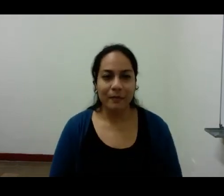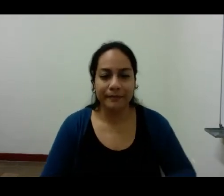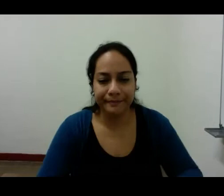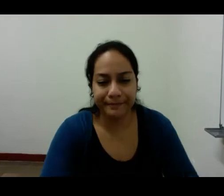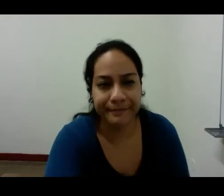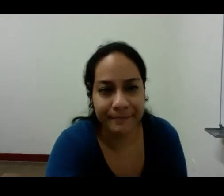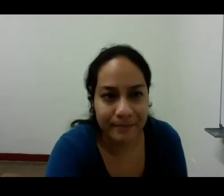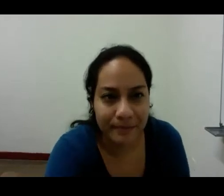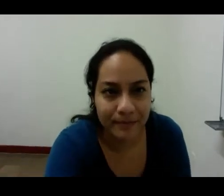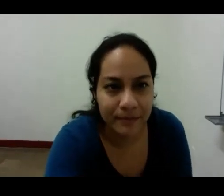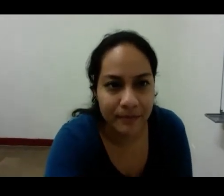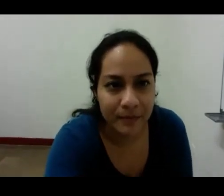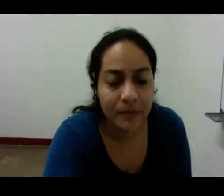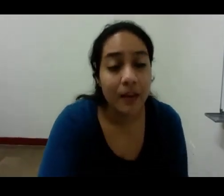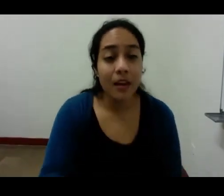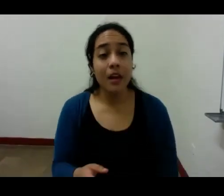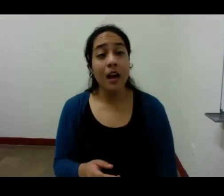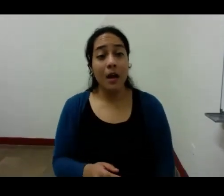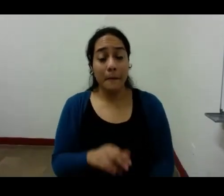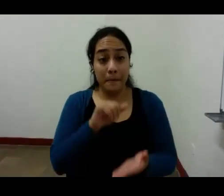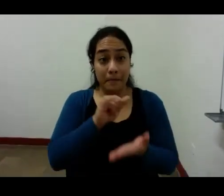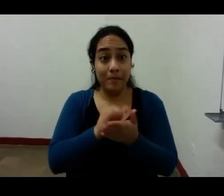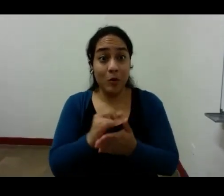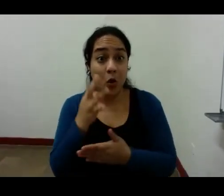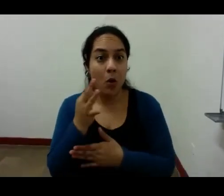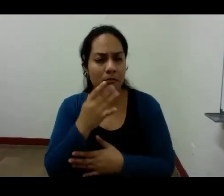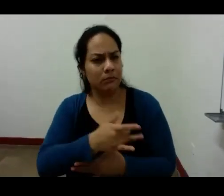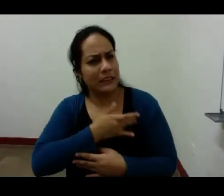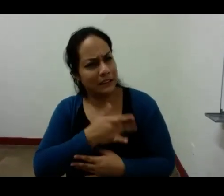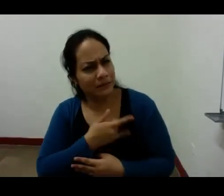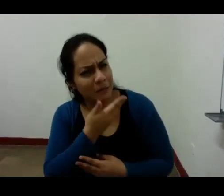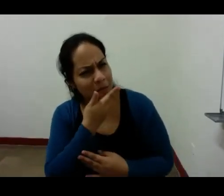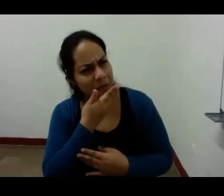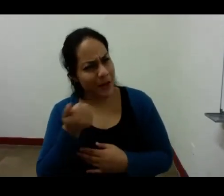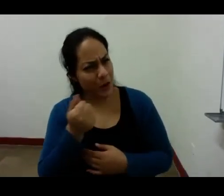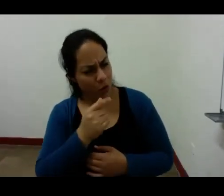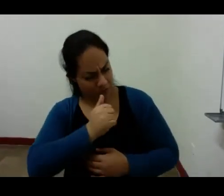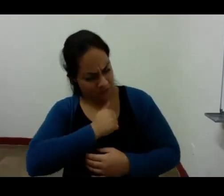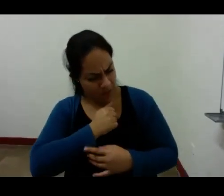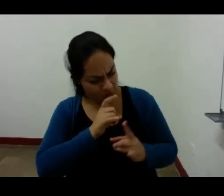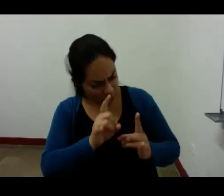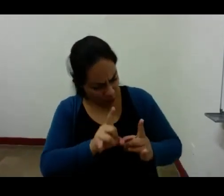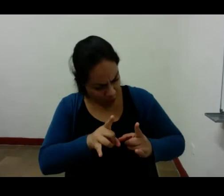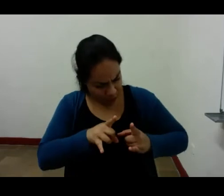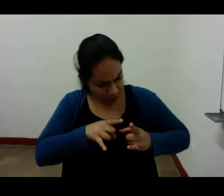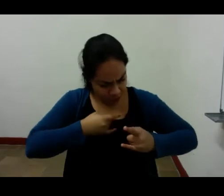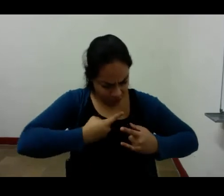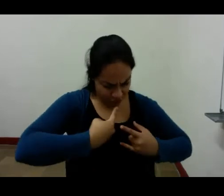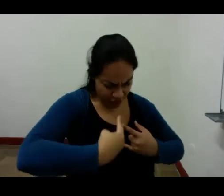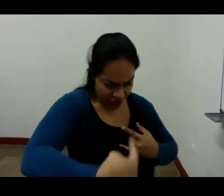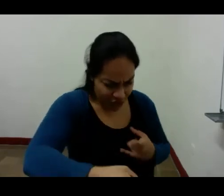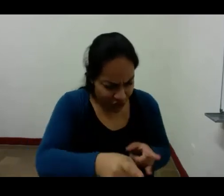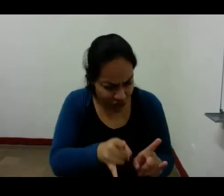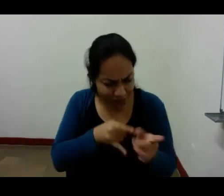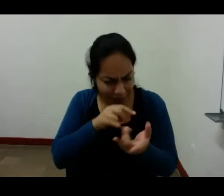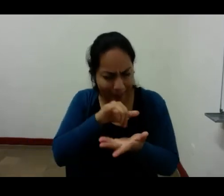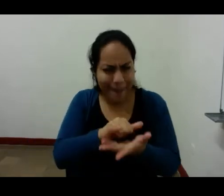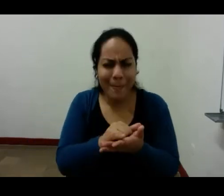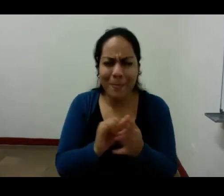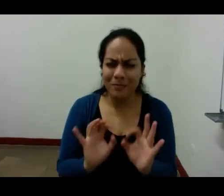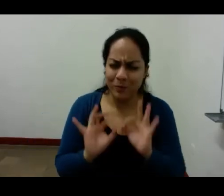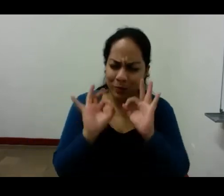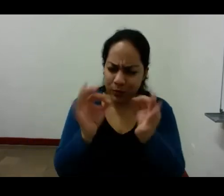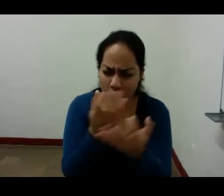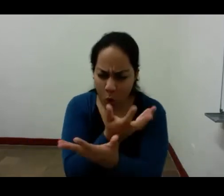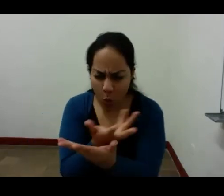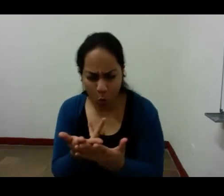es su forma de sentir mejor como el mismo dice con mayor intensidad y nitidez